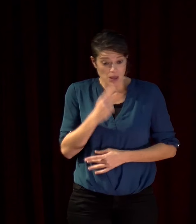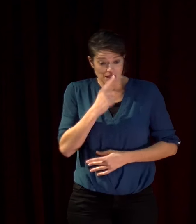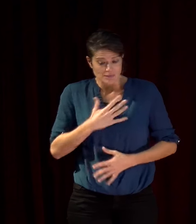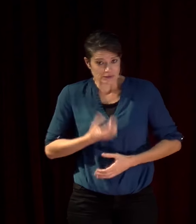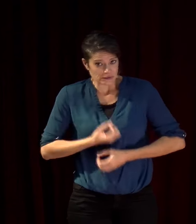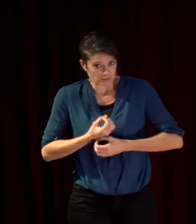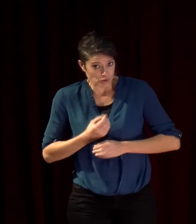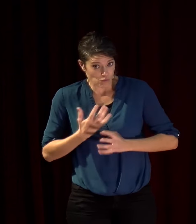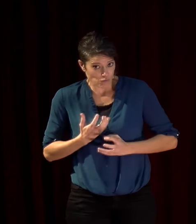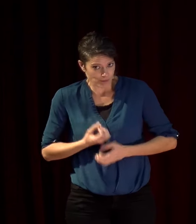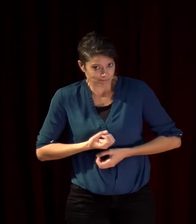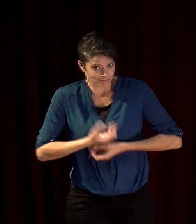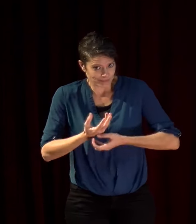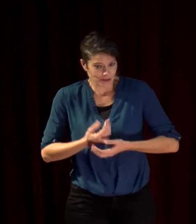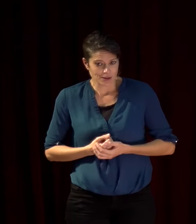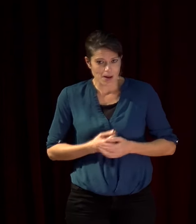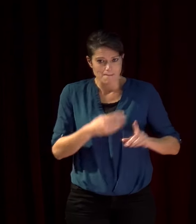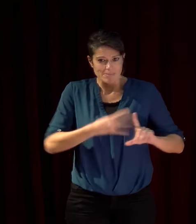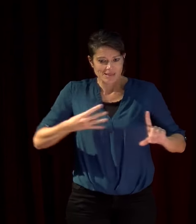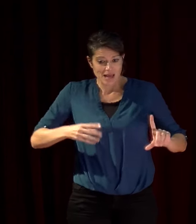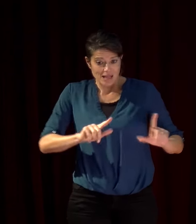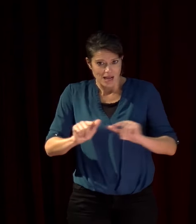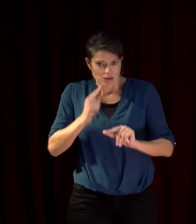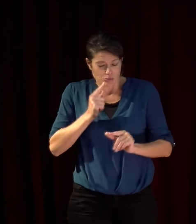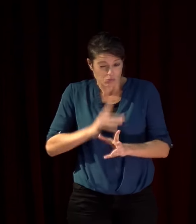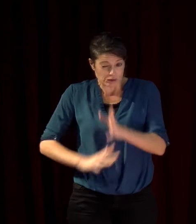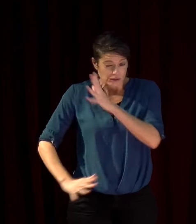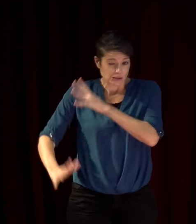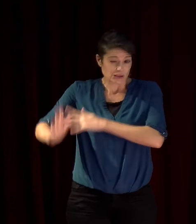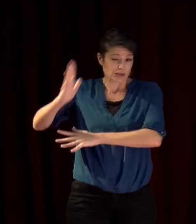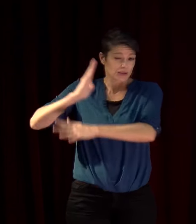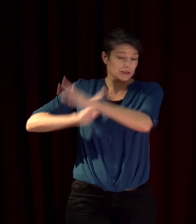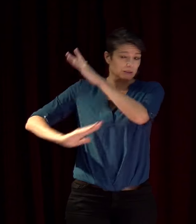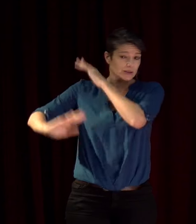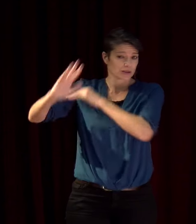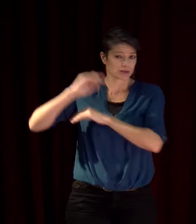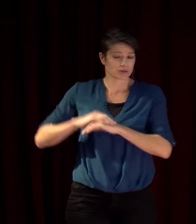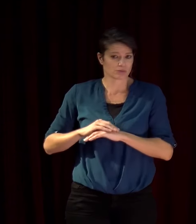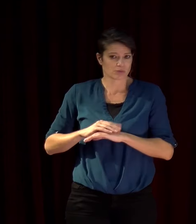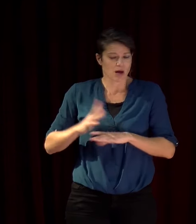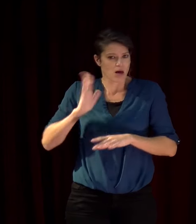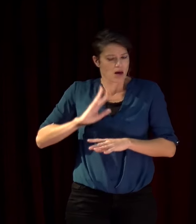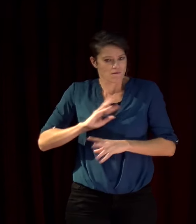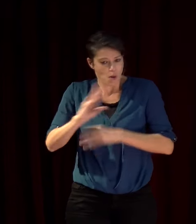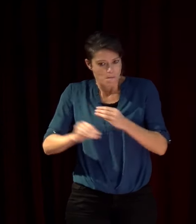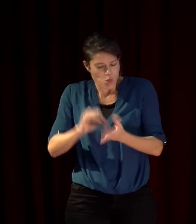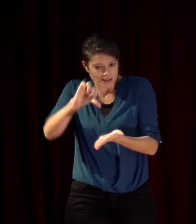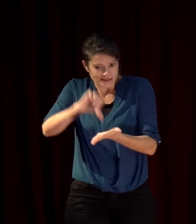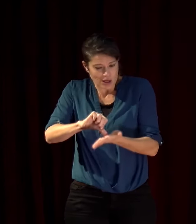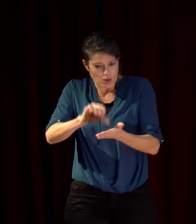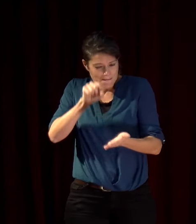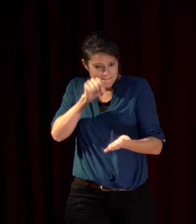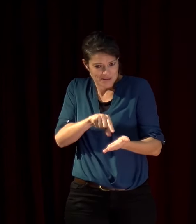Méditerranée existe depuis la nuit des temps elle fut le centre du monde à l'antiquité